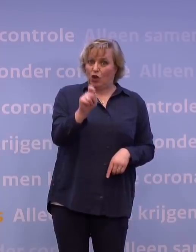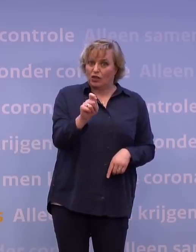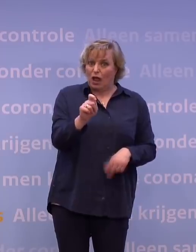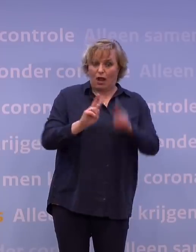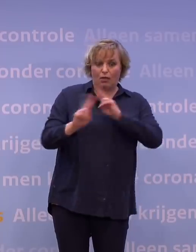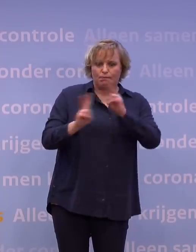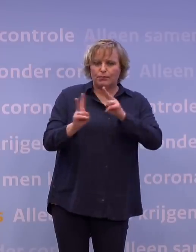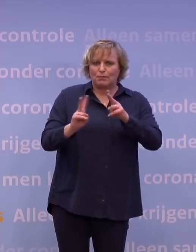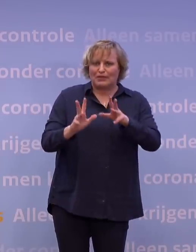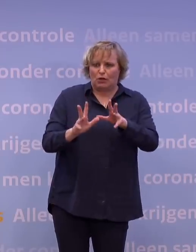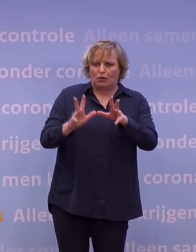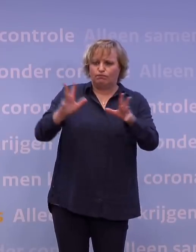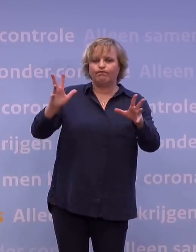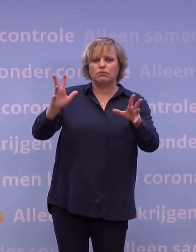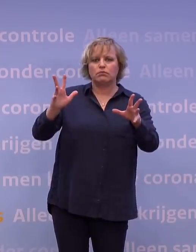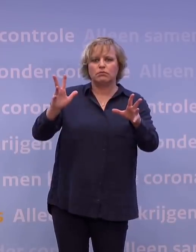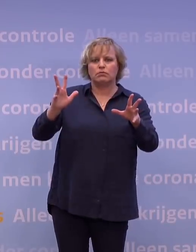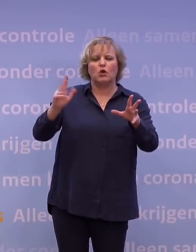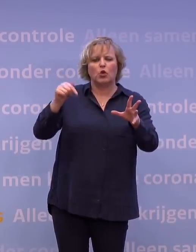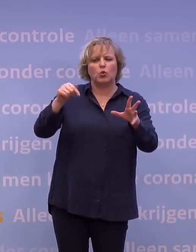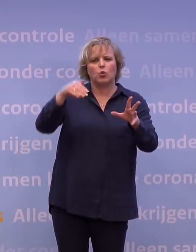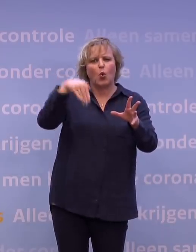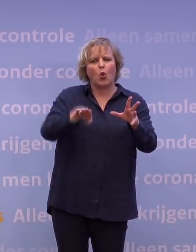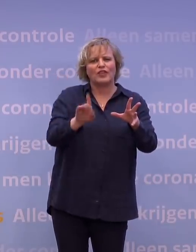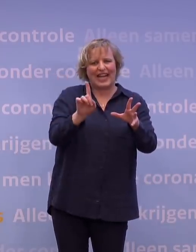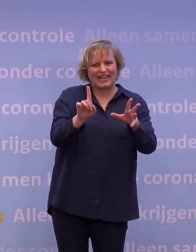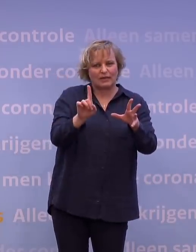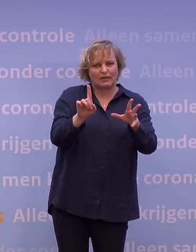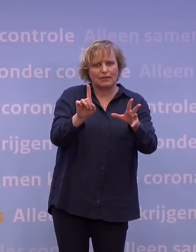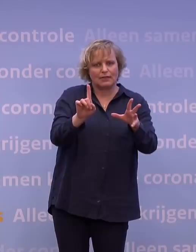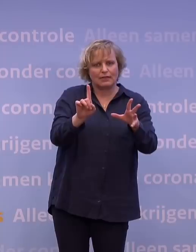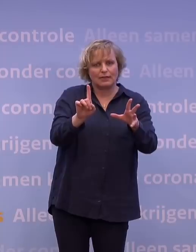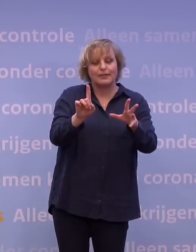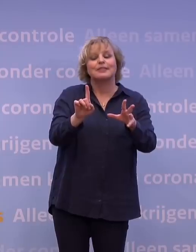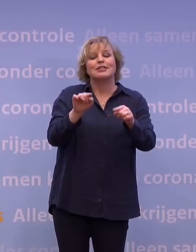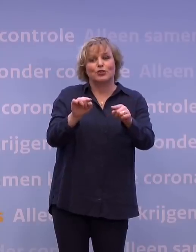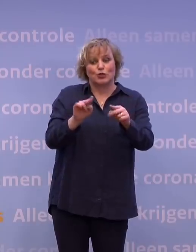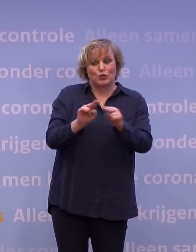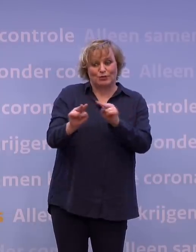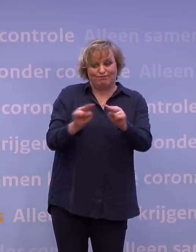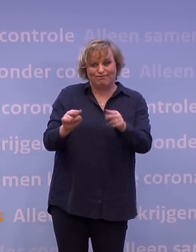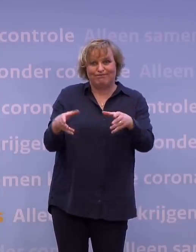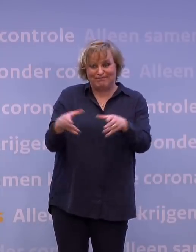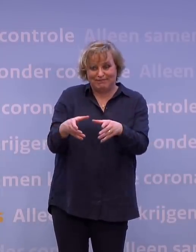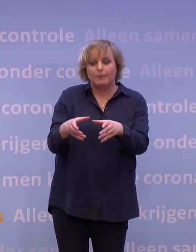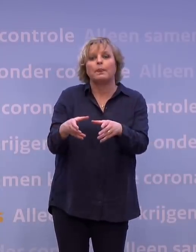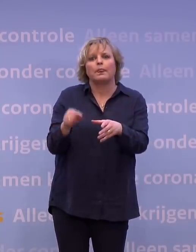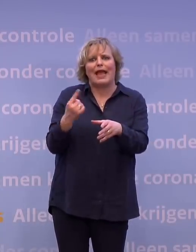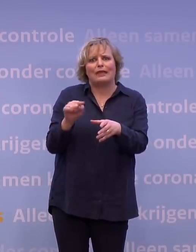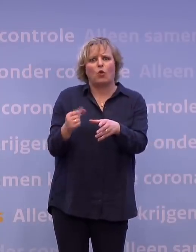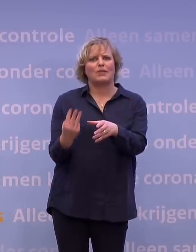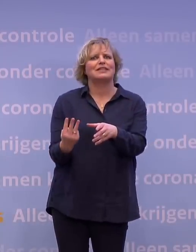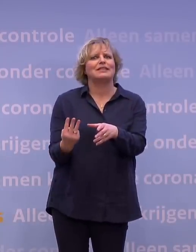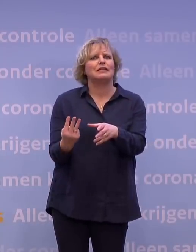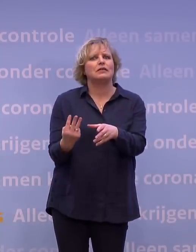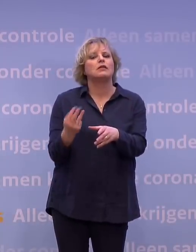besmettelijken, van net onder de één, en op een kleiner groepje binnen dat aantal besmettelijken, van 1,3. Dan weet je gewoon